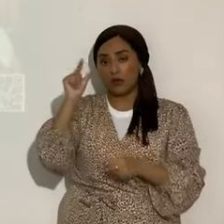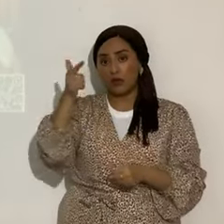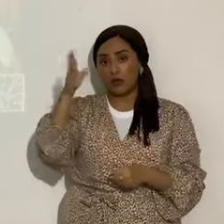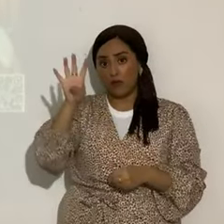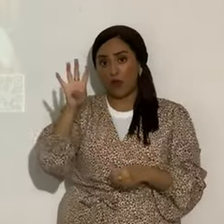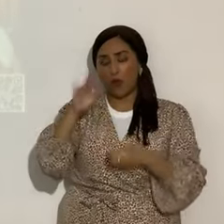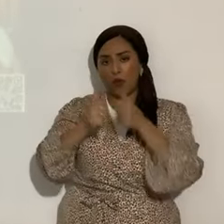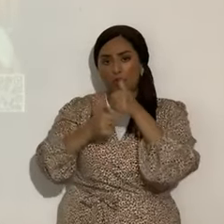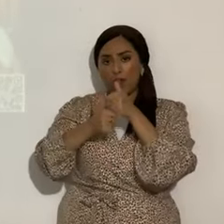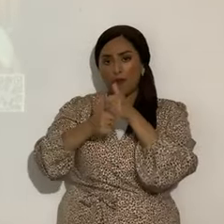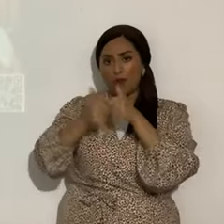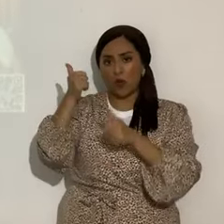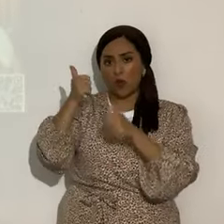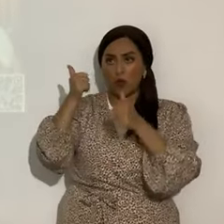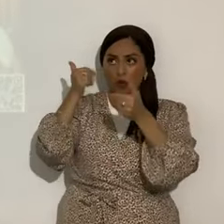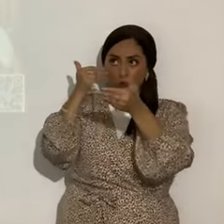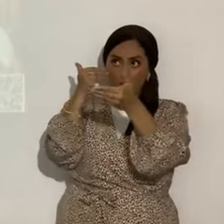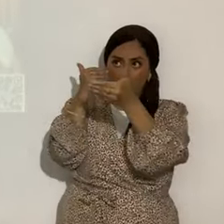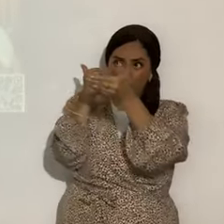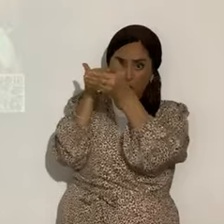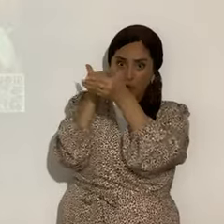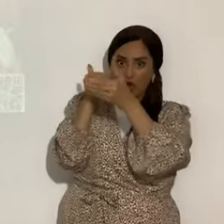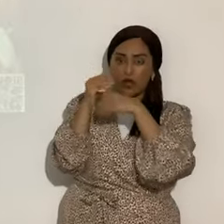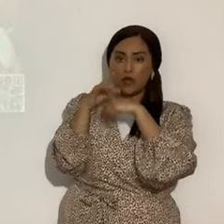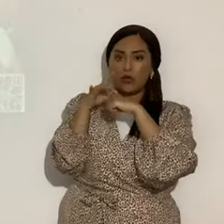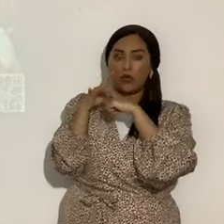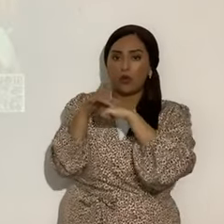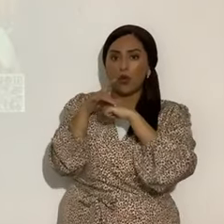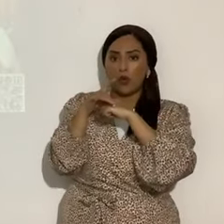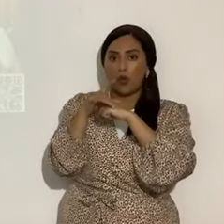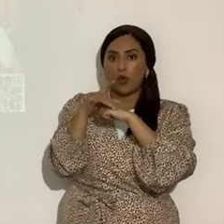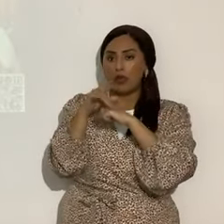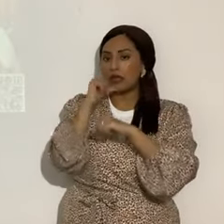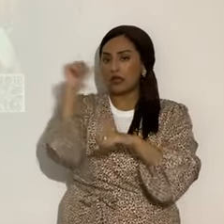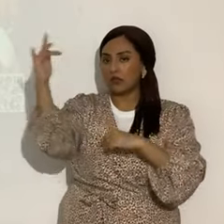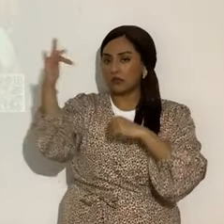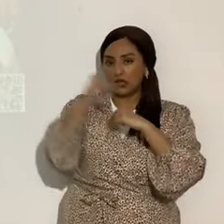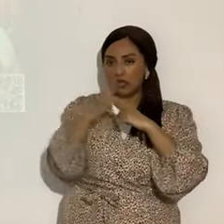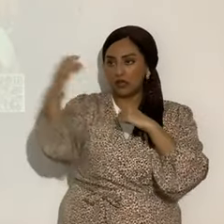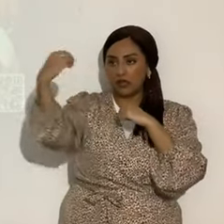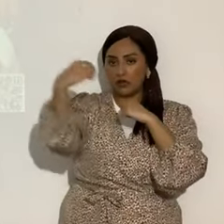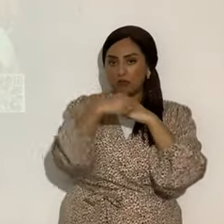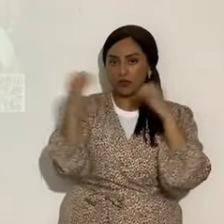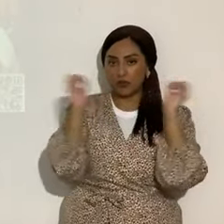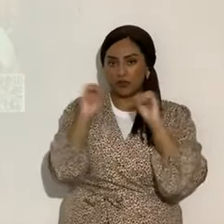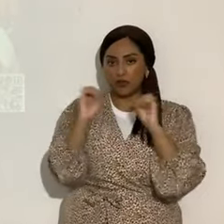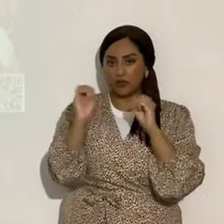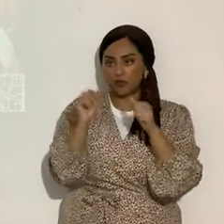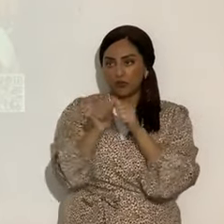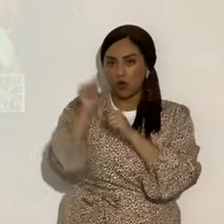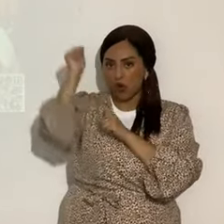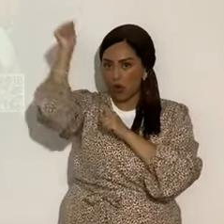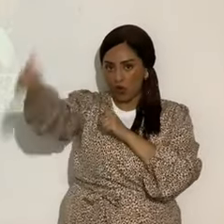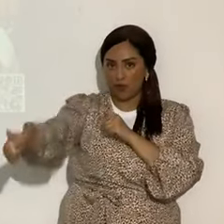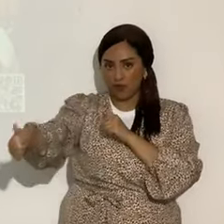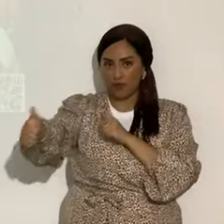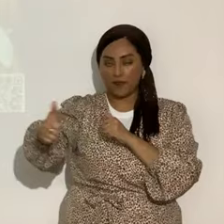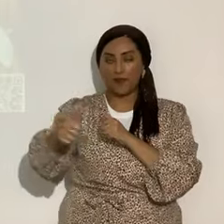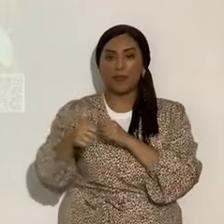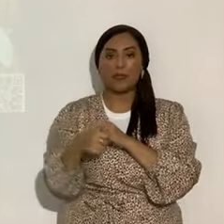mayor acercamiento hacia la Tierra. No va a tocar la Tierra, desde luego. Son millones y millones de kilómetros de